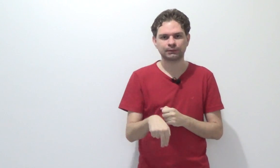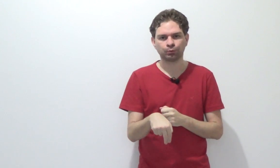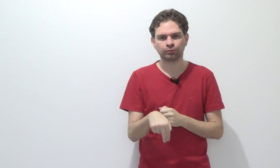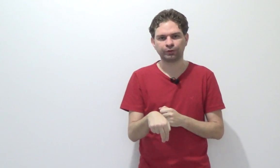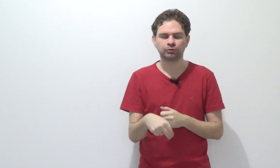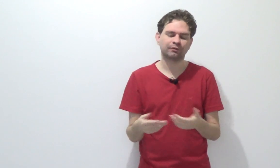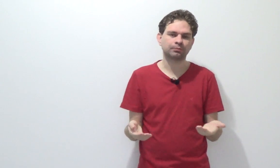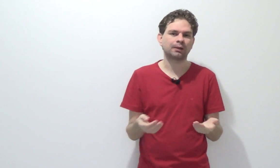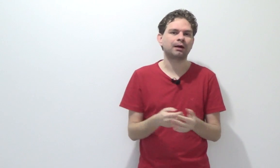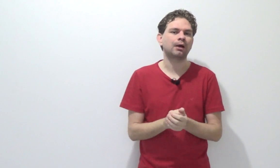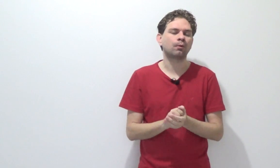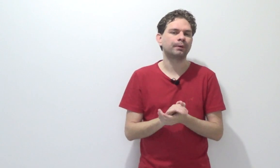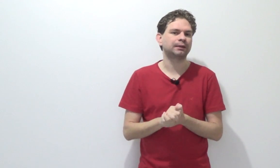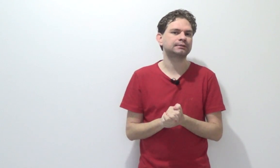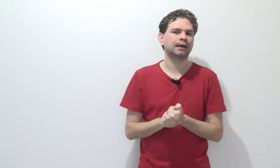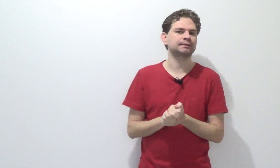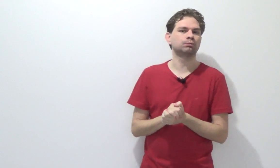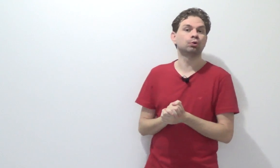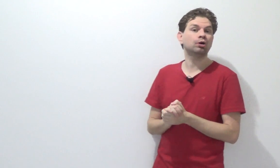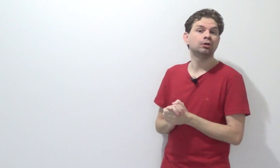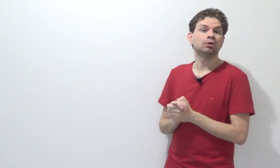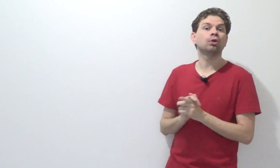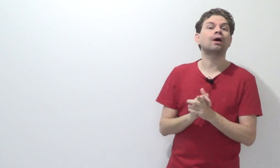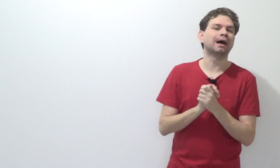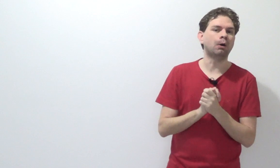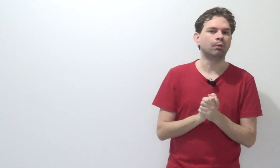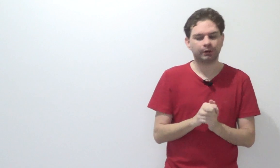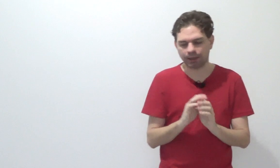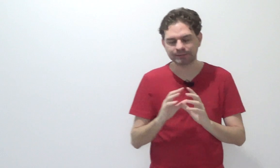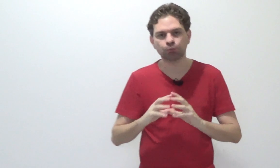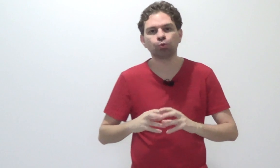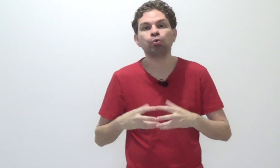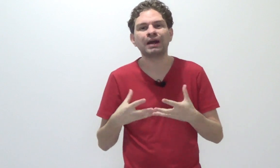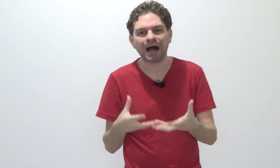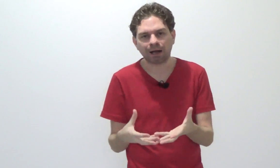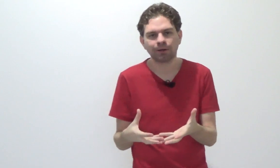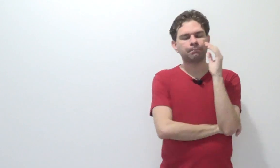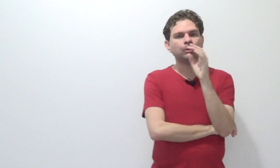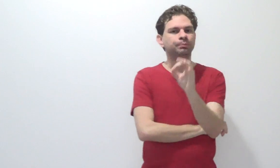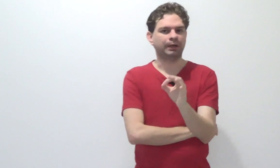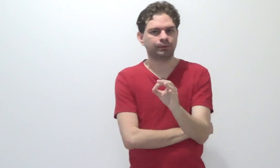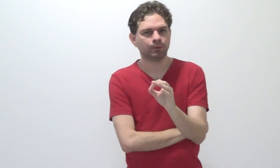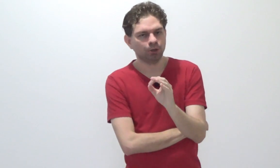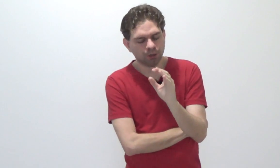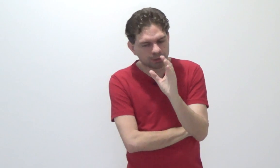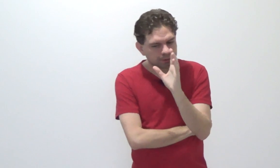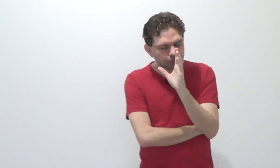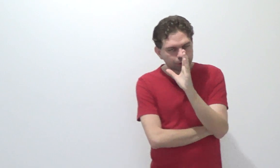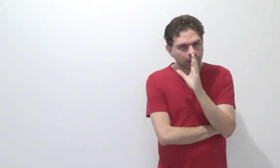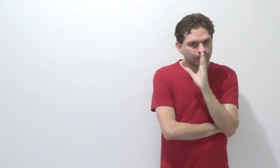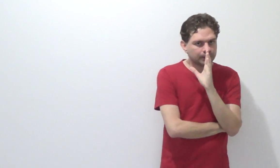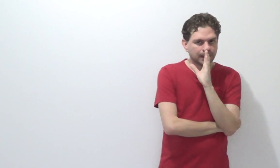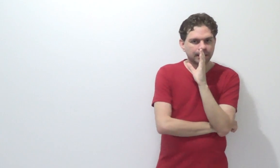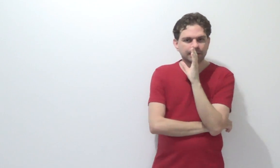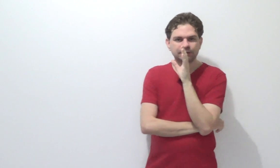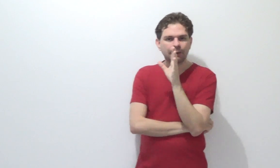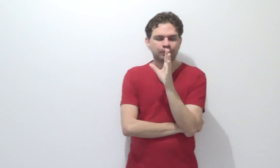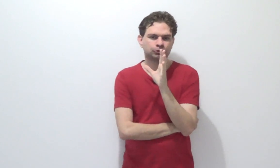segundo vídeo nós vamos trabalhar competência e razão do local, em razão do lugar. Pois bem, deixa eu te dar uma ideia aqui já pra gente